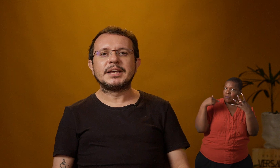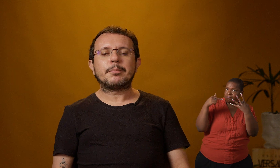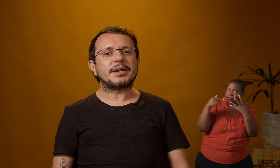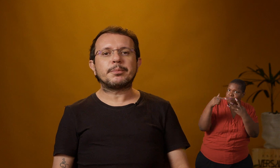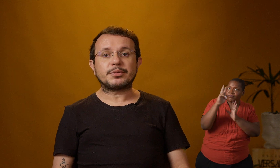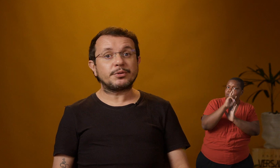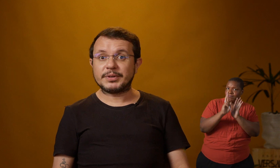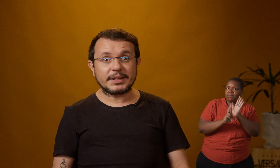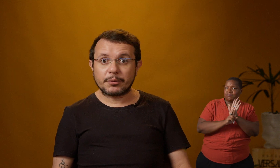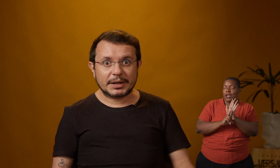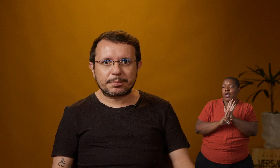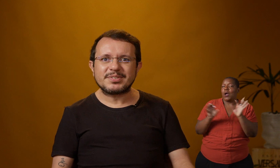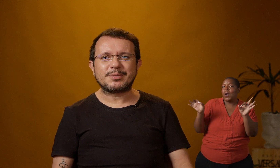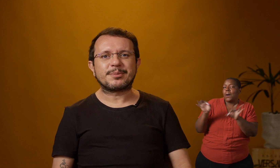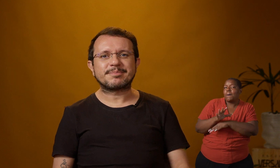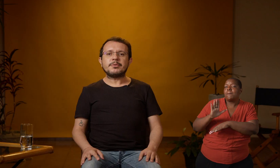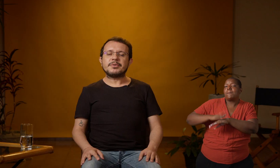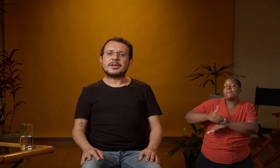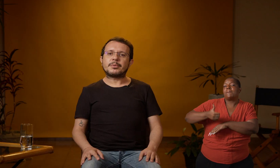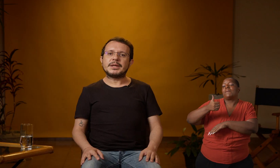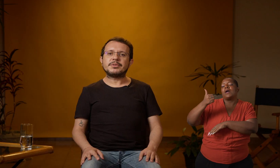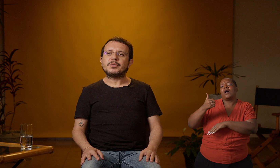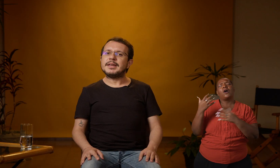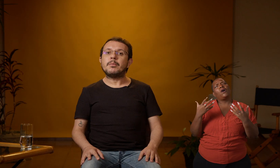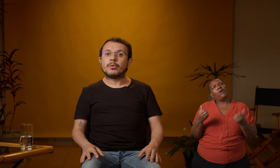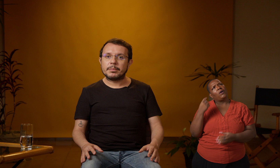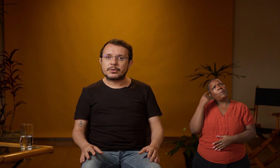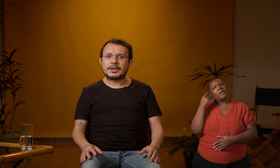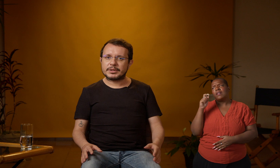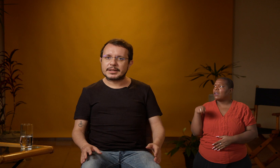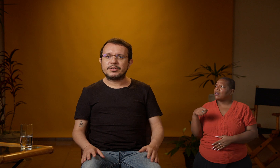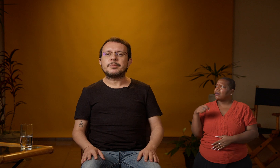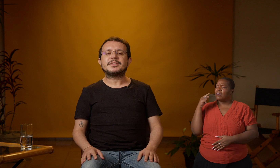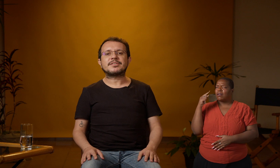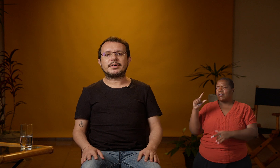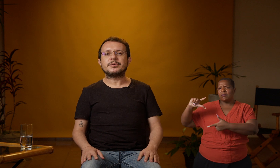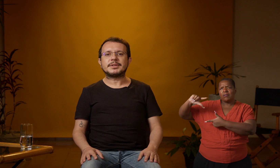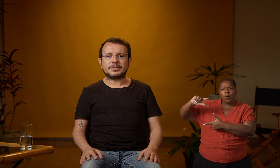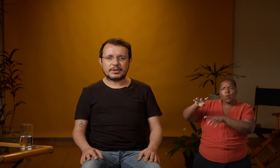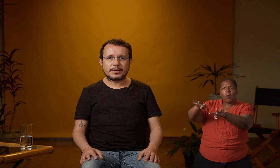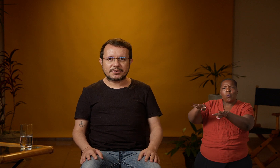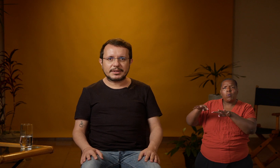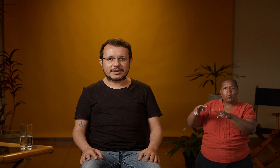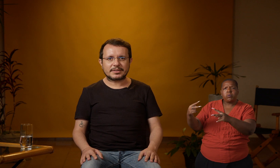para que o produto fique o melhor possível. Vamos pensar um pouquinho então quem é o público da janela de interpretação de língua de sinais.